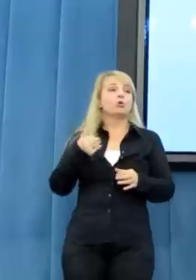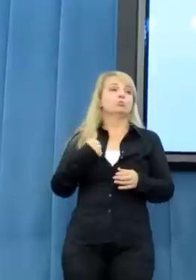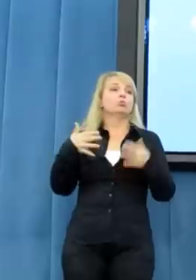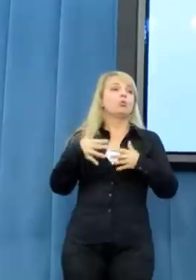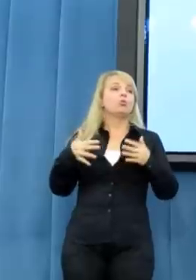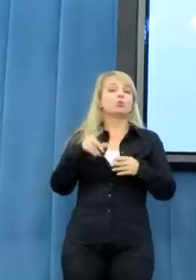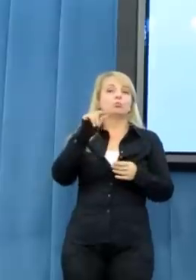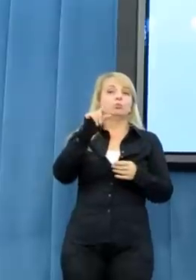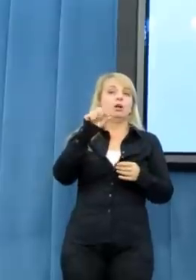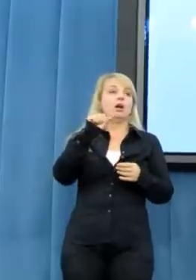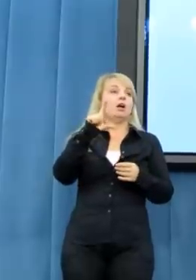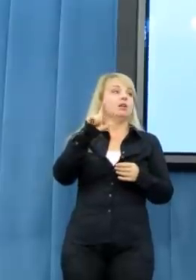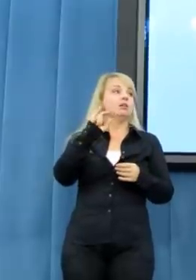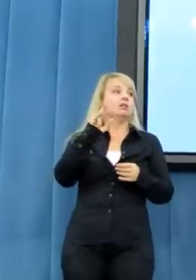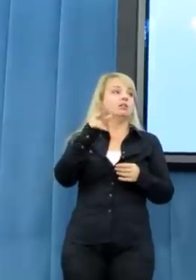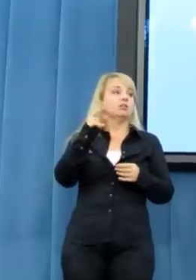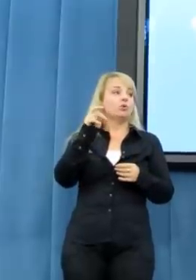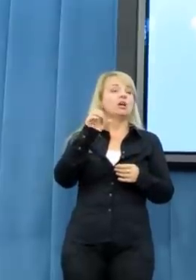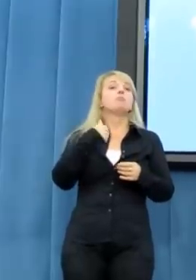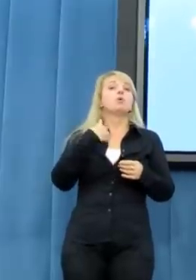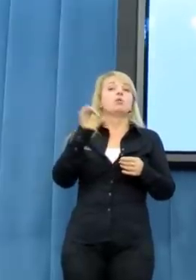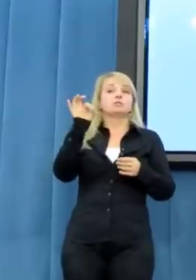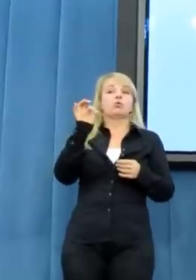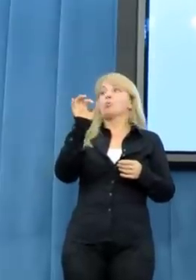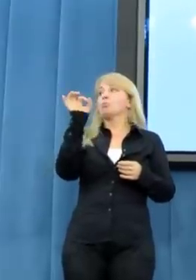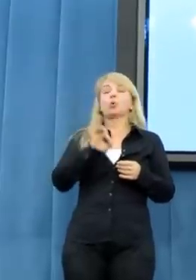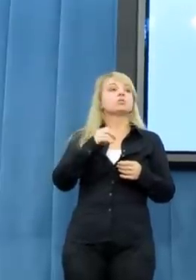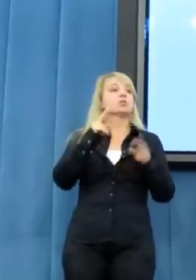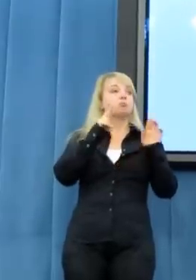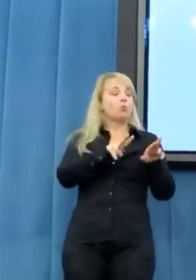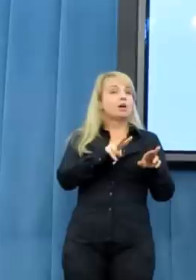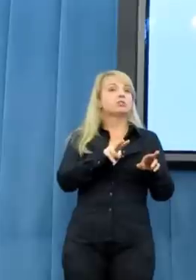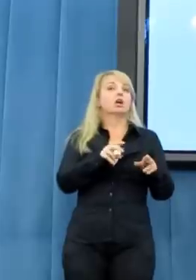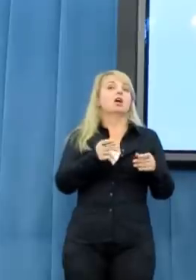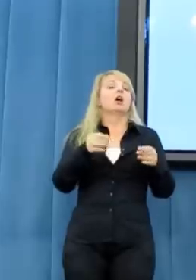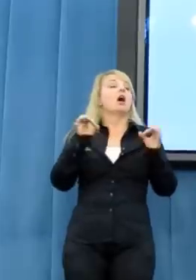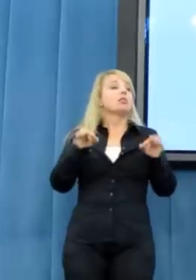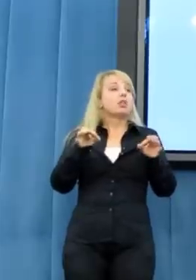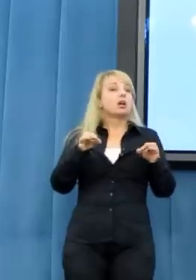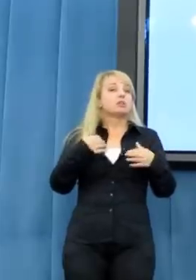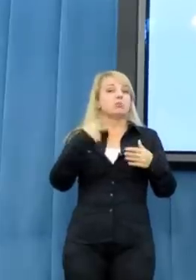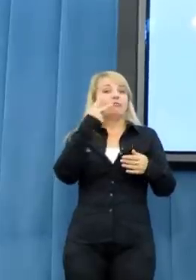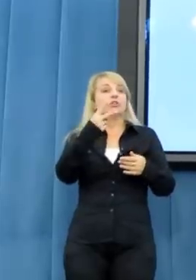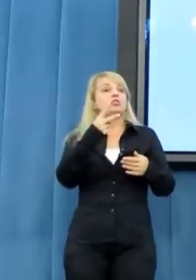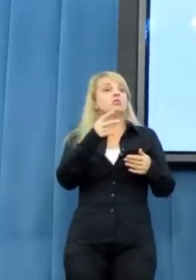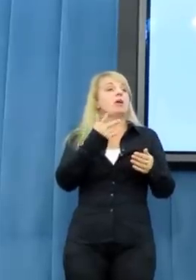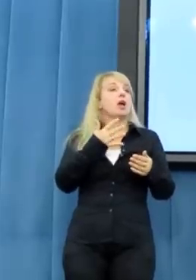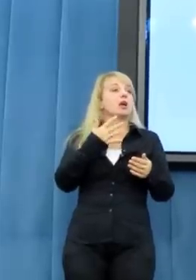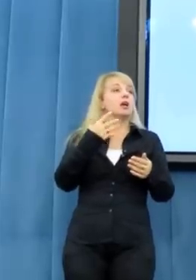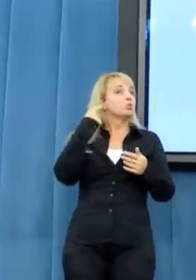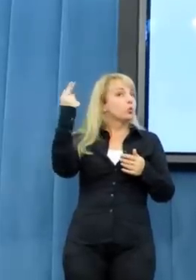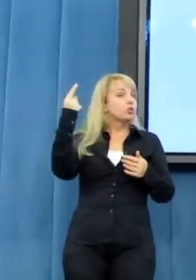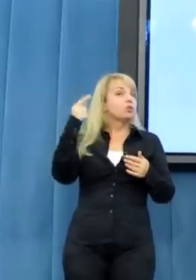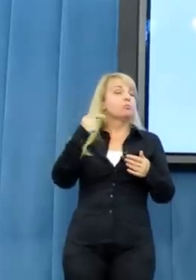miał po prostu zero poparcia, zgodnie z według wszystkich najbardziej cenionych i prestiżowych